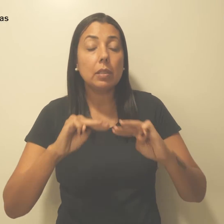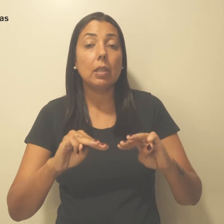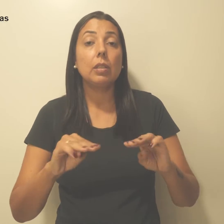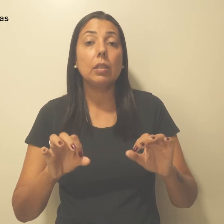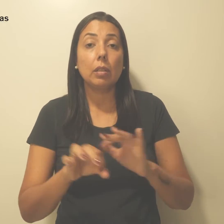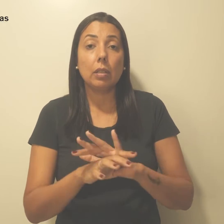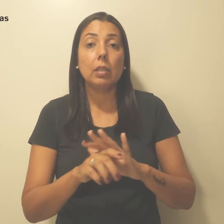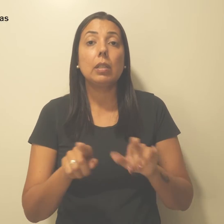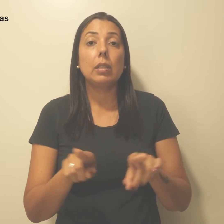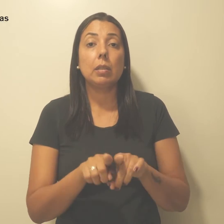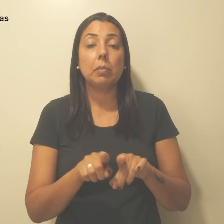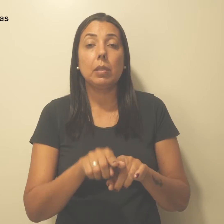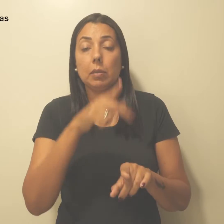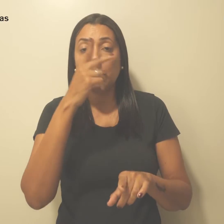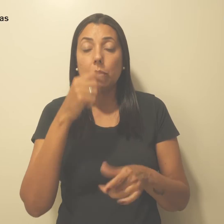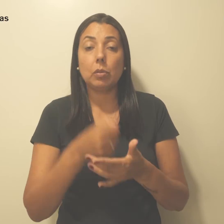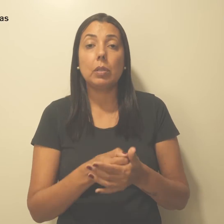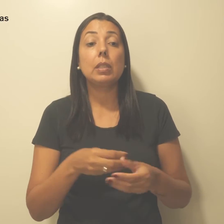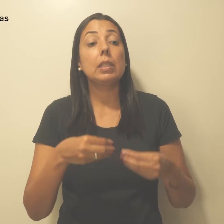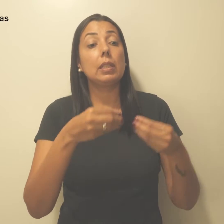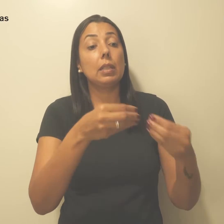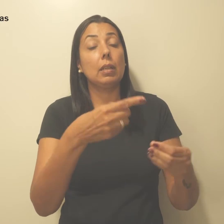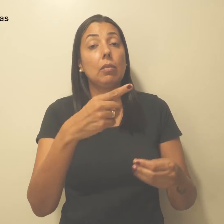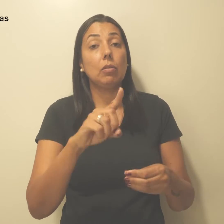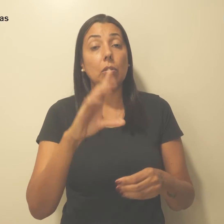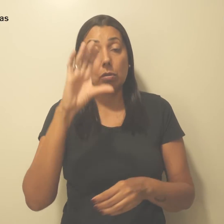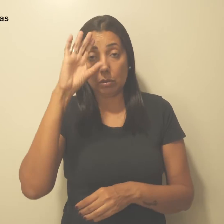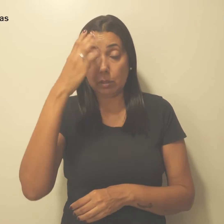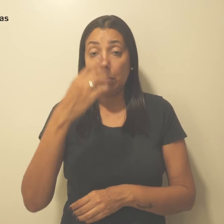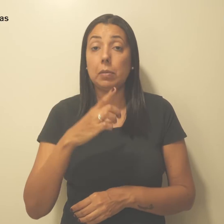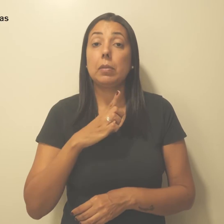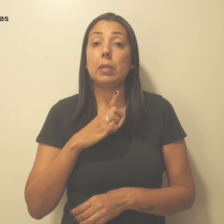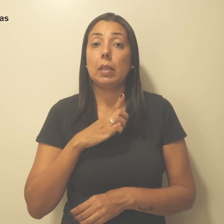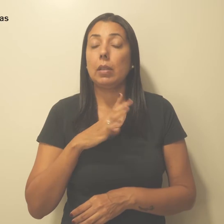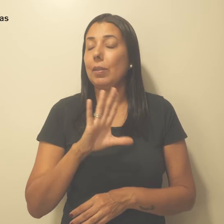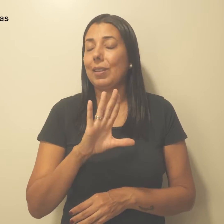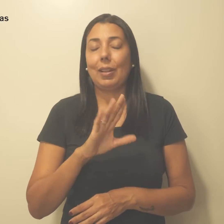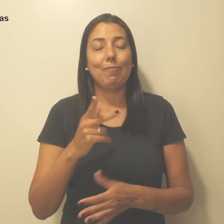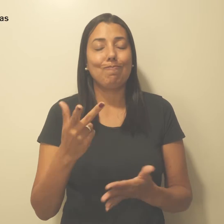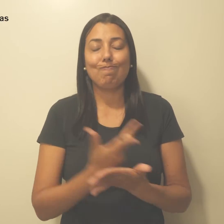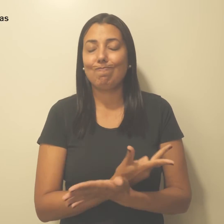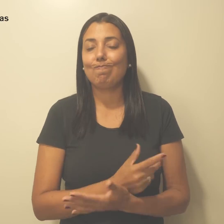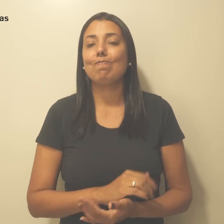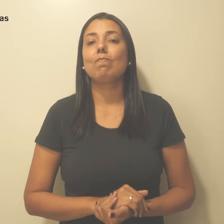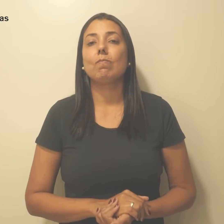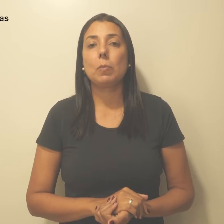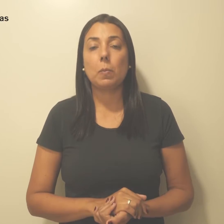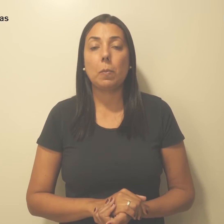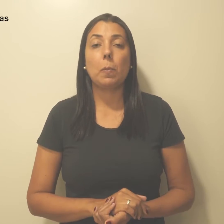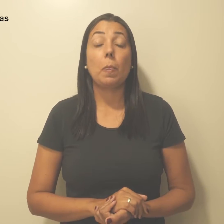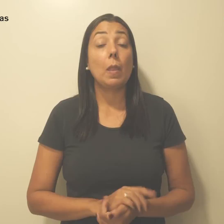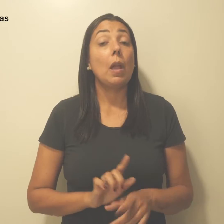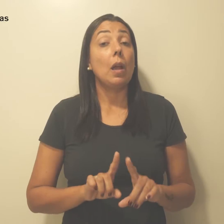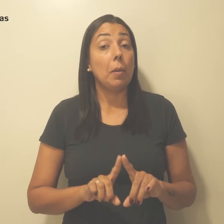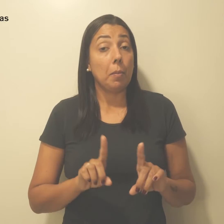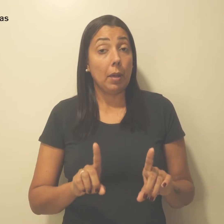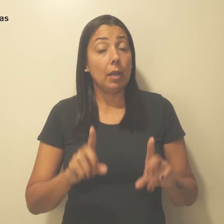contas dos entregadores fossem solucionadas, o que não aconteceu. Mais dignidade.